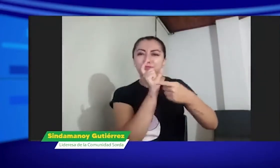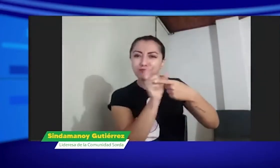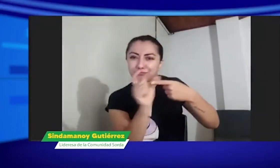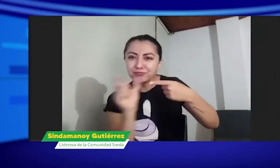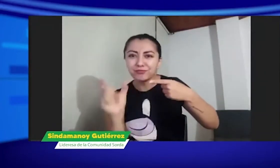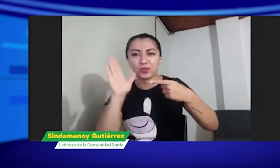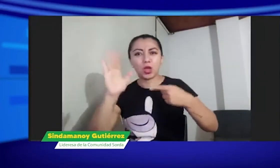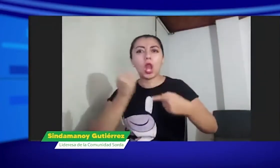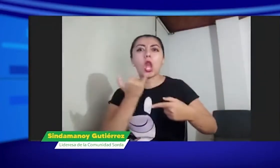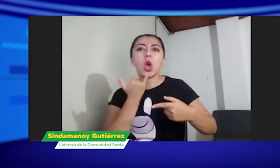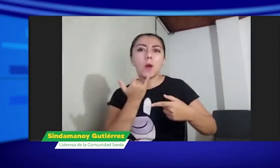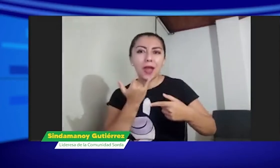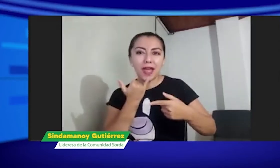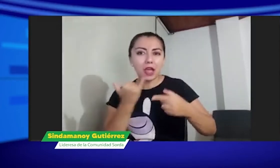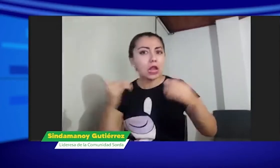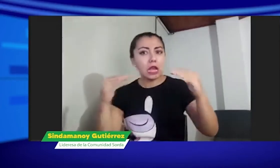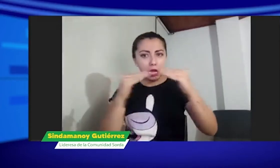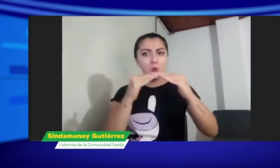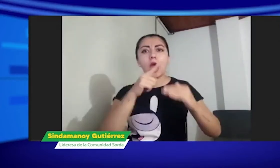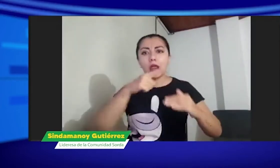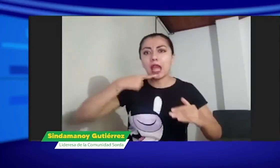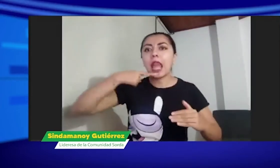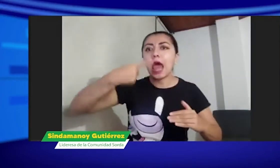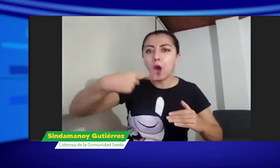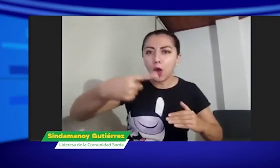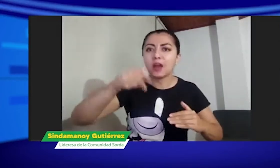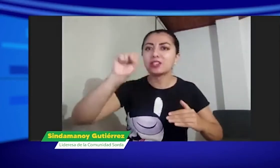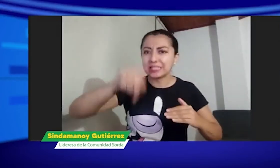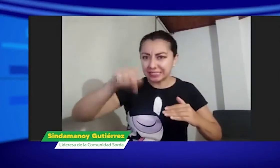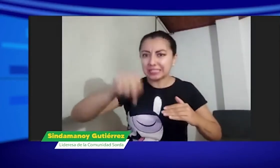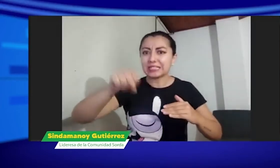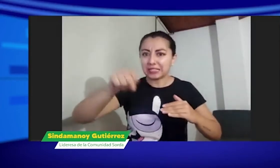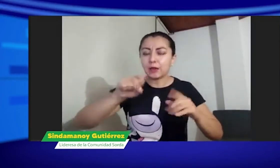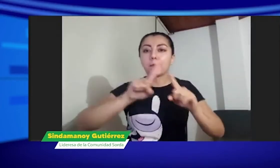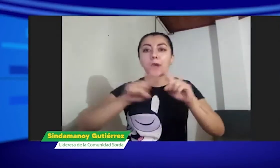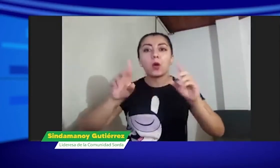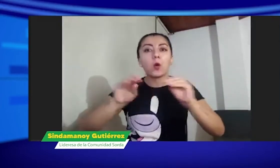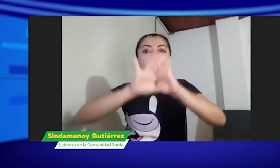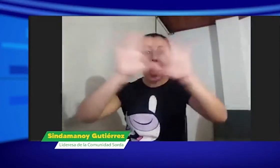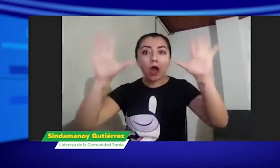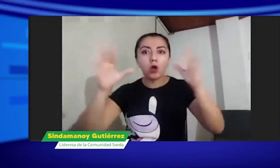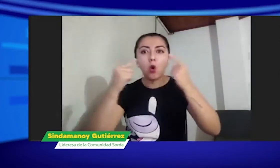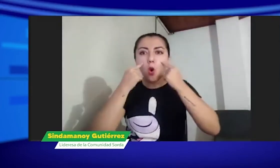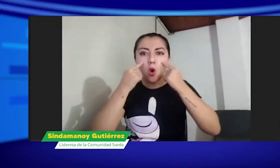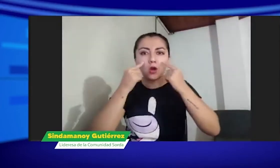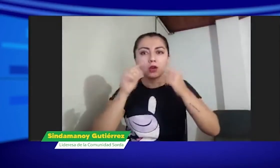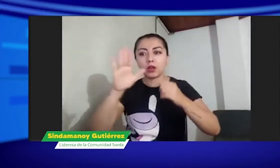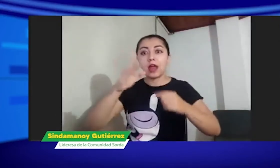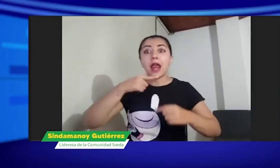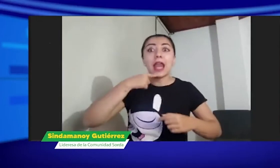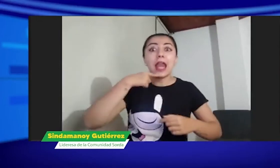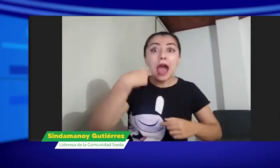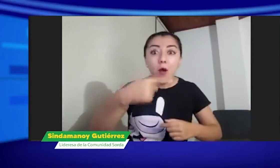una gramática, una sintaxis propia de la lengua. Y las lenguas lo tienen. Pero hay que aclarar algo.